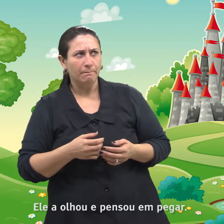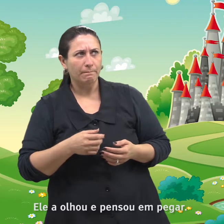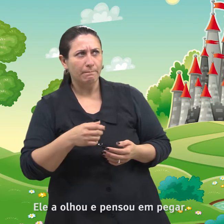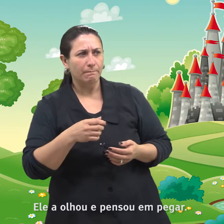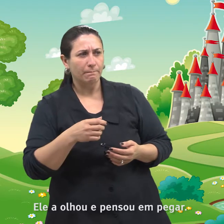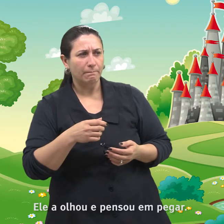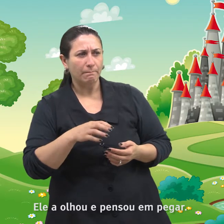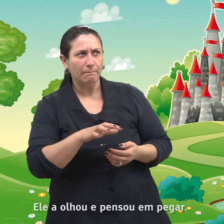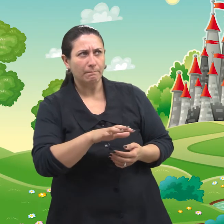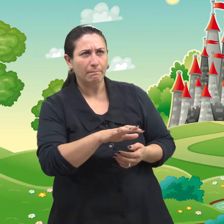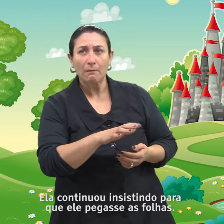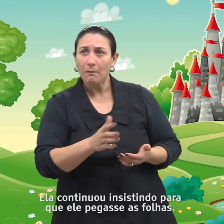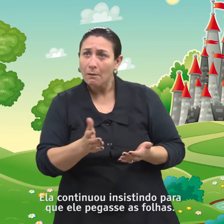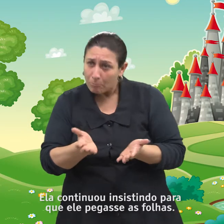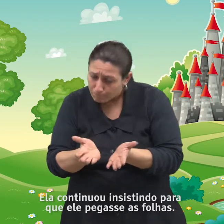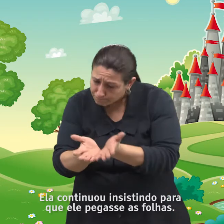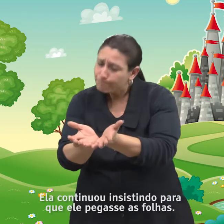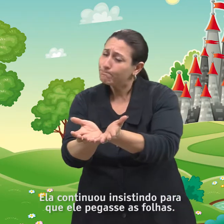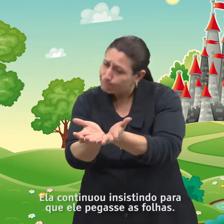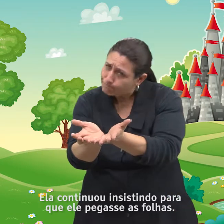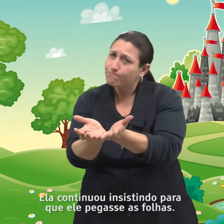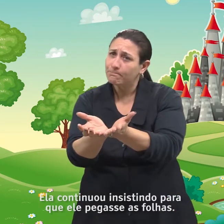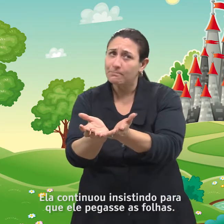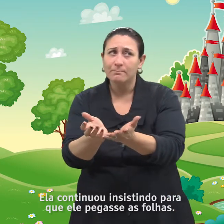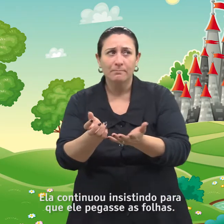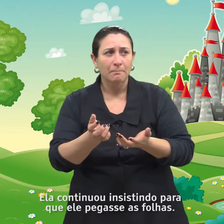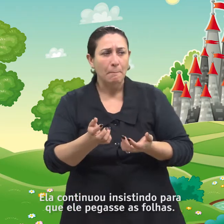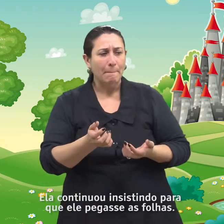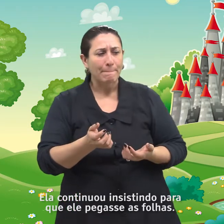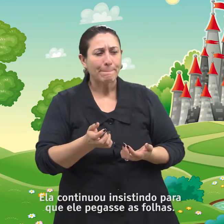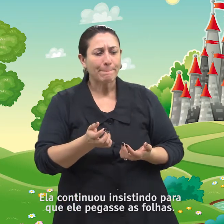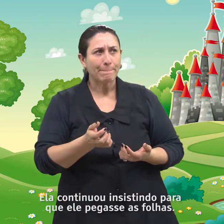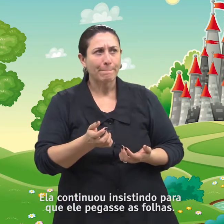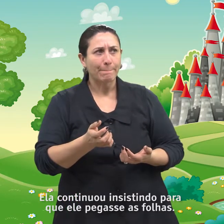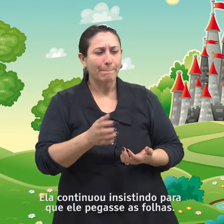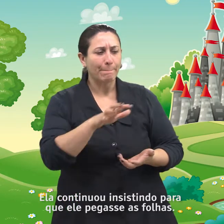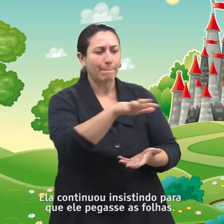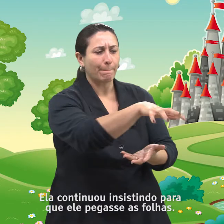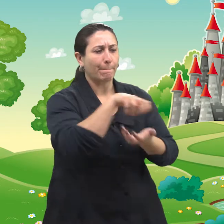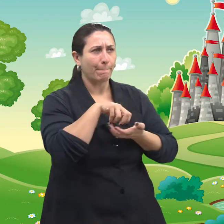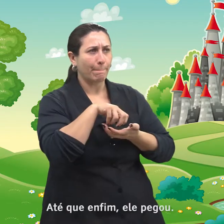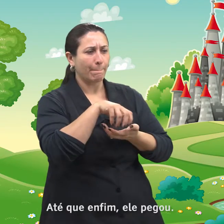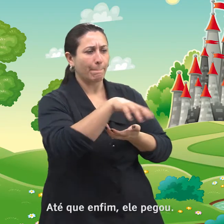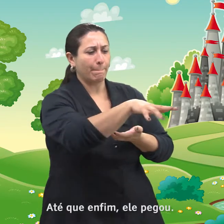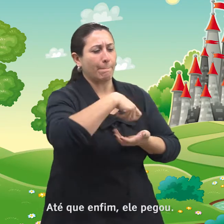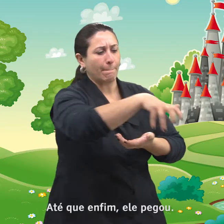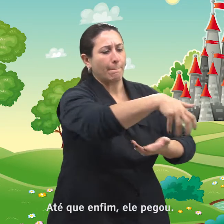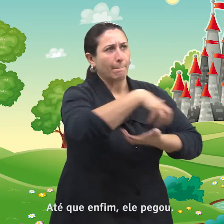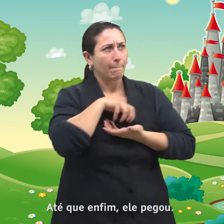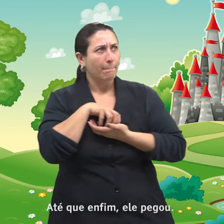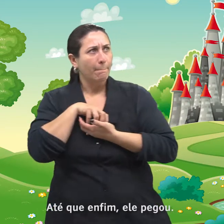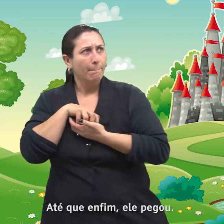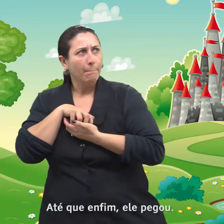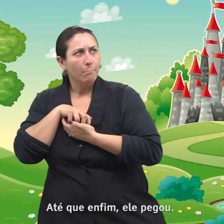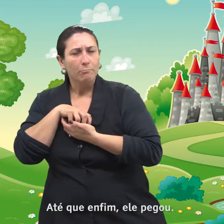pegar. Ela continuou insistindo para que ele pegasse as folhas. Até que, enfim, ele pegou.